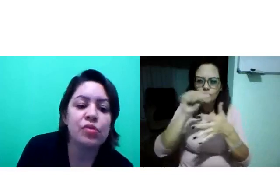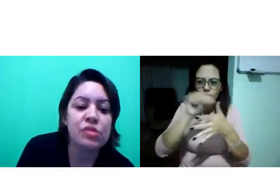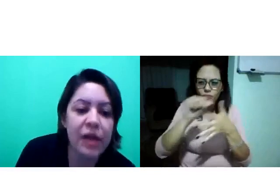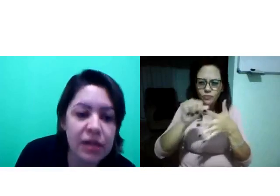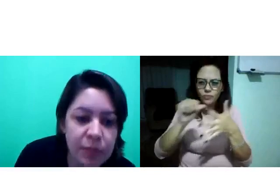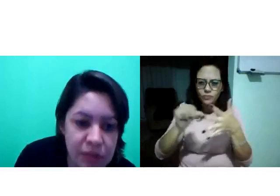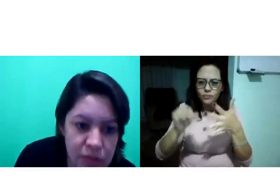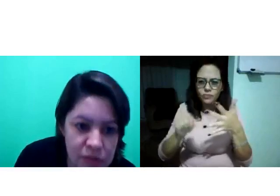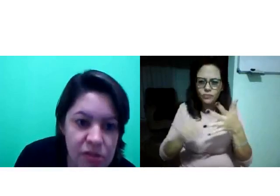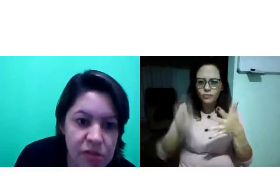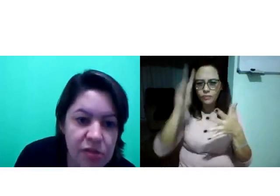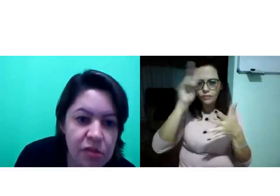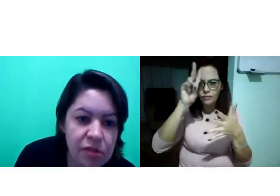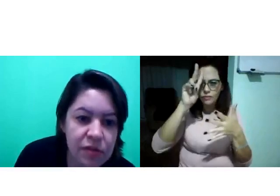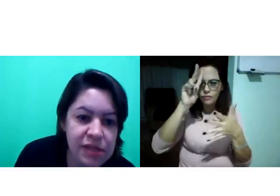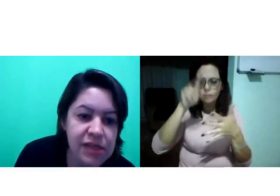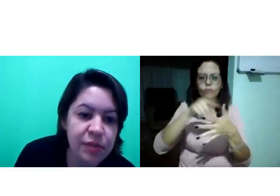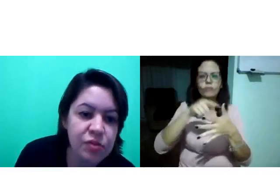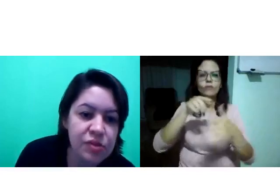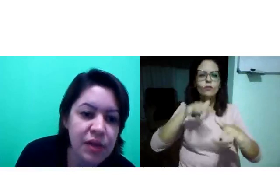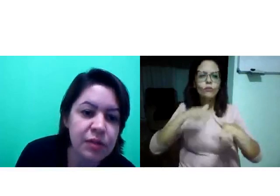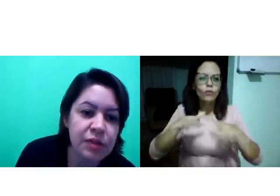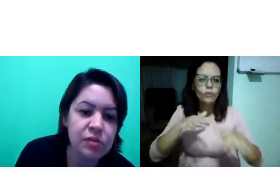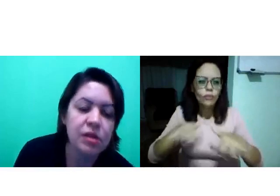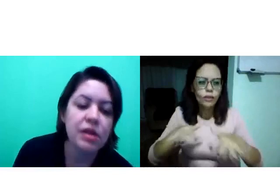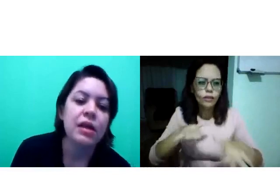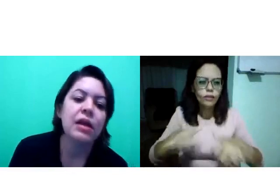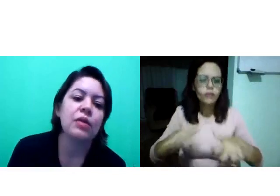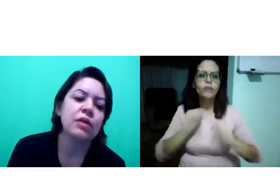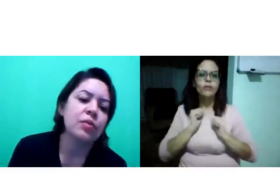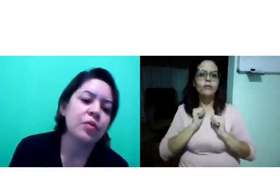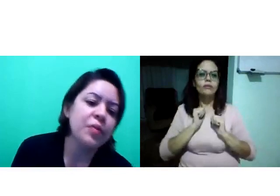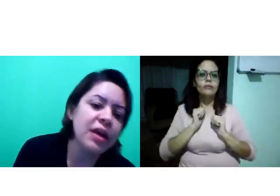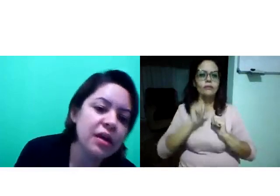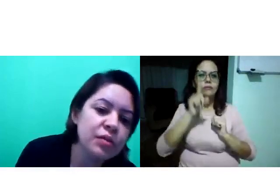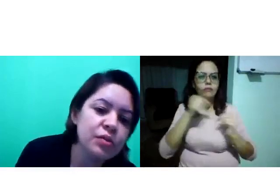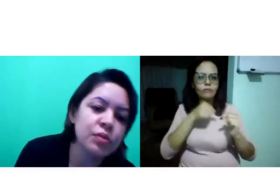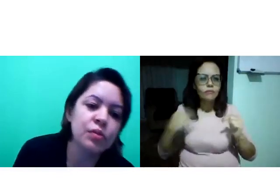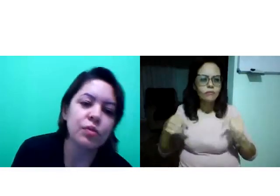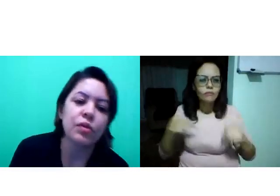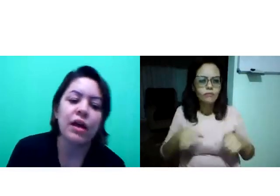lembram dos parâmetros? Vocês lembram dos parâmetros? tem o movimento, a